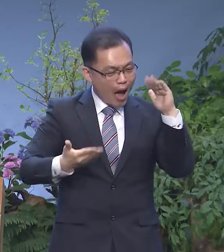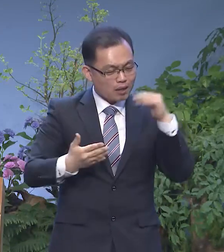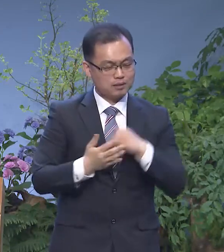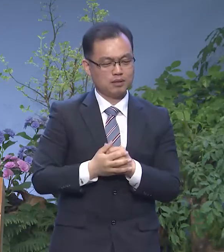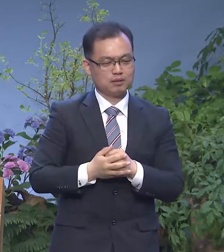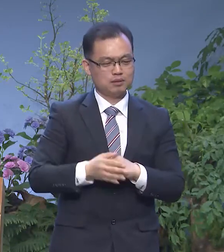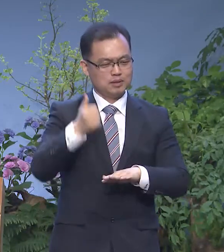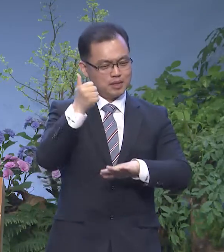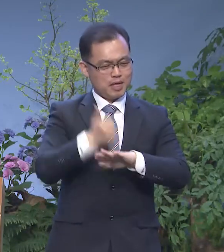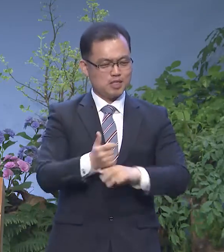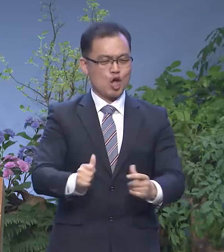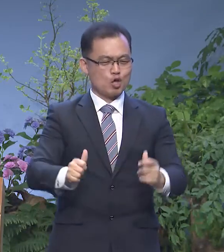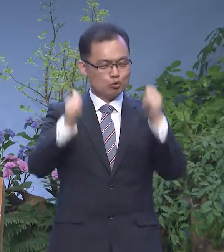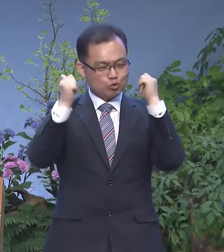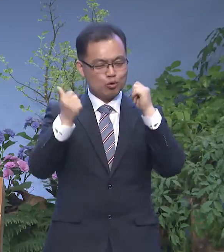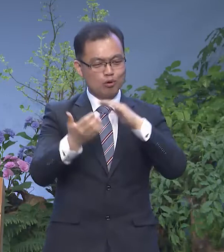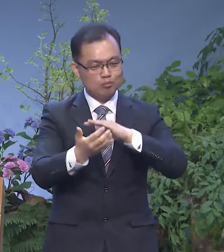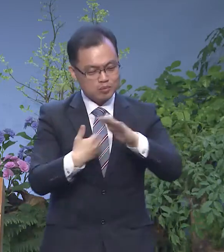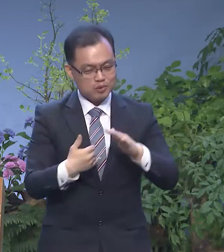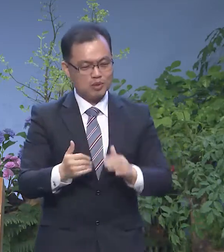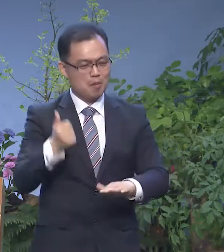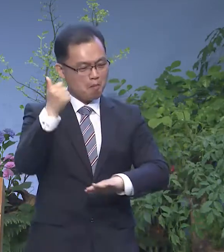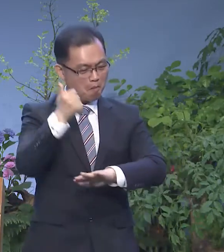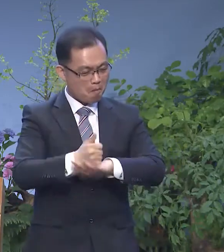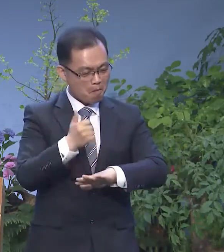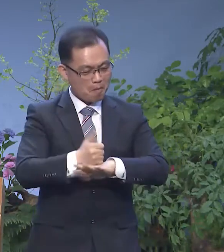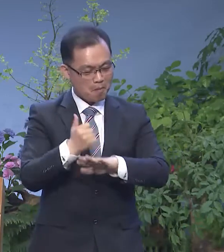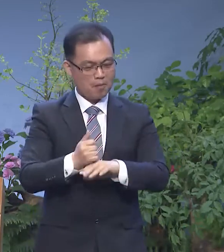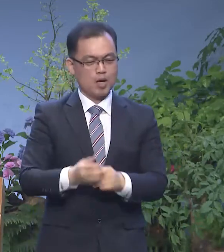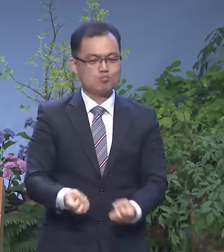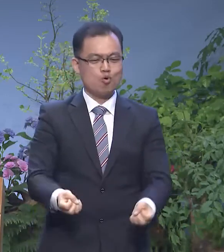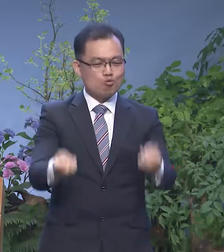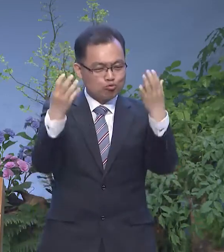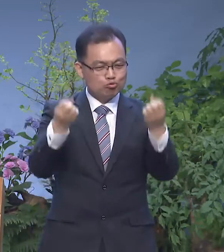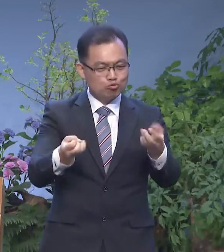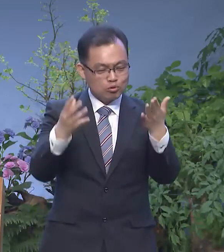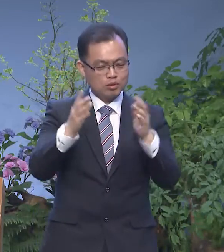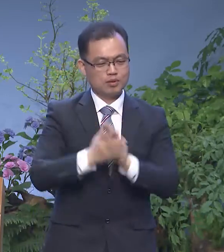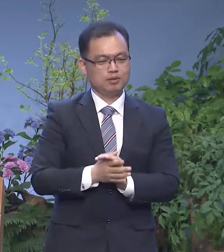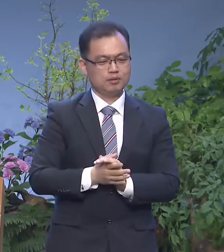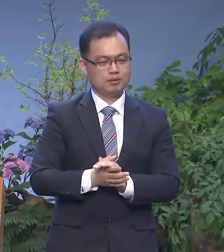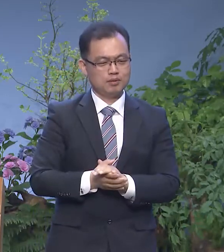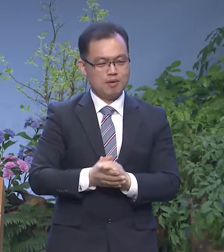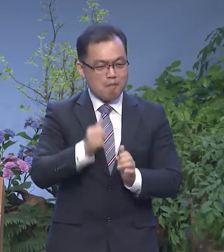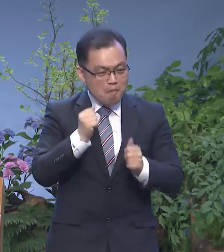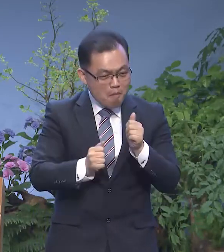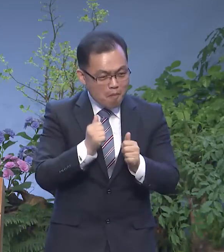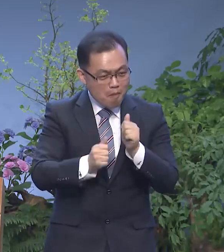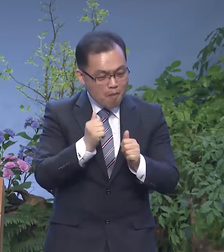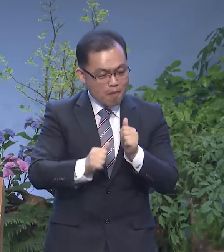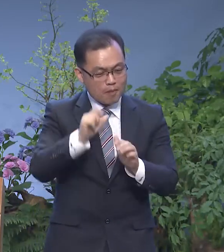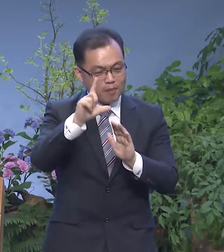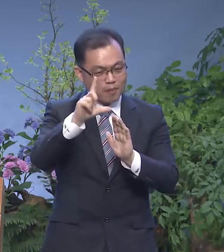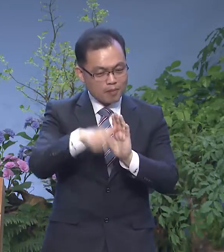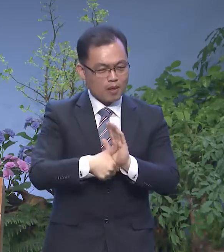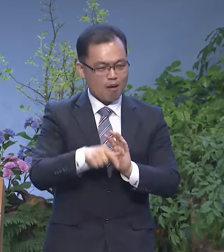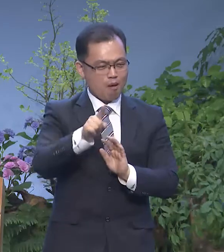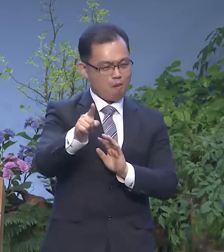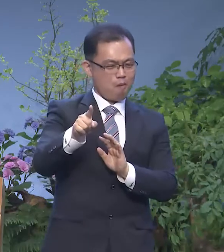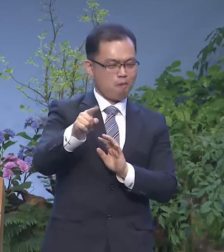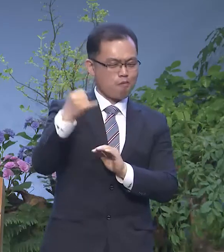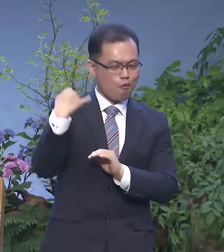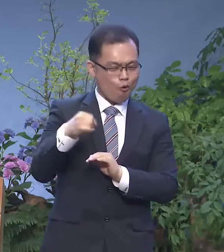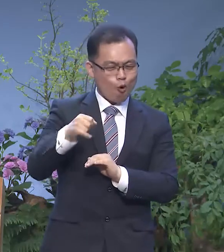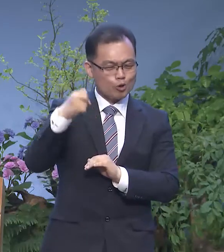운동회였습니다 그날도 모든 사람들이 생각하기로 저 친구는 여전히 또 꼴찌하겠네라고 생각했습니다 그리고